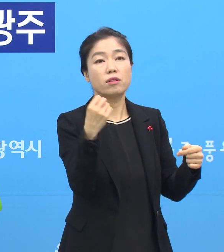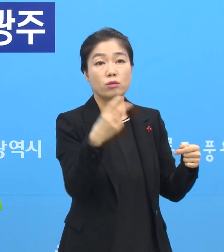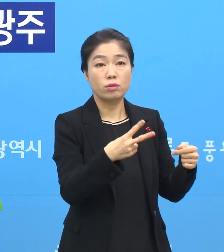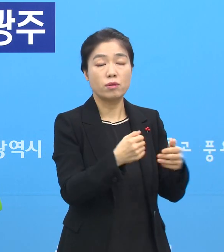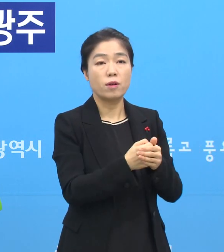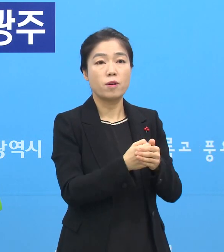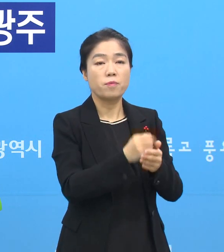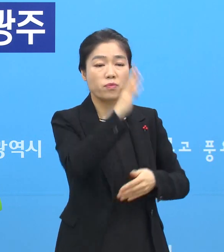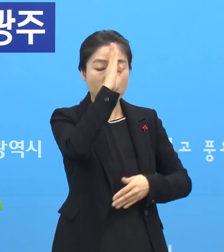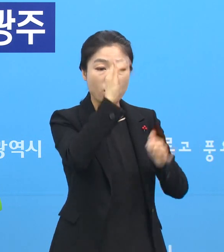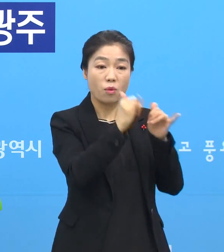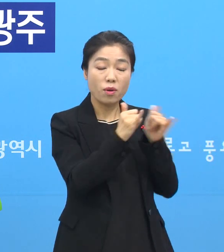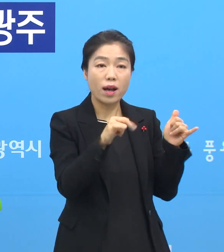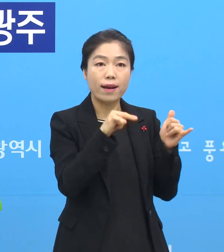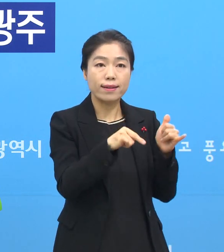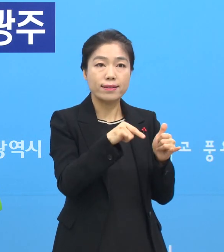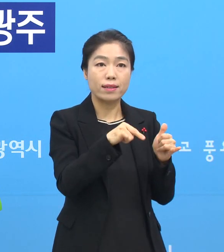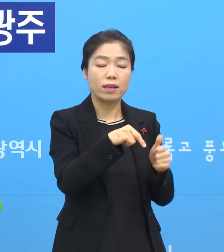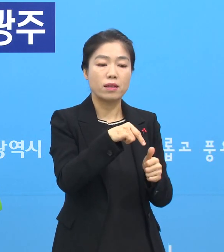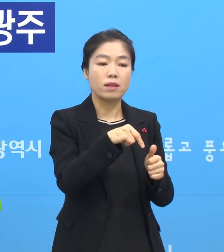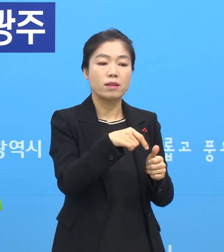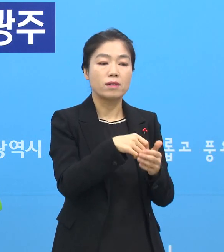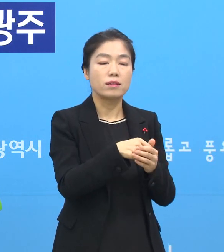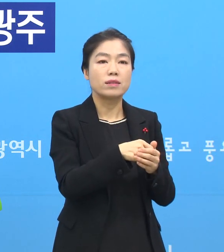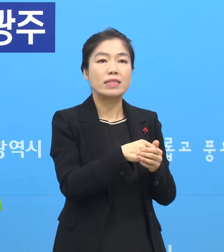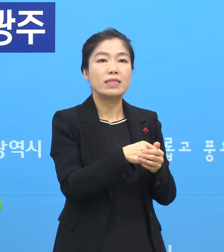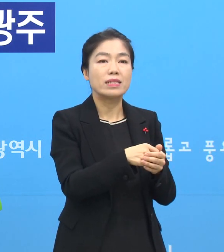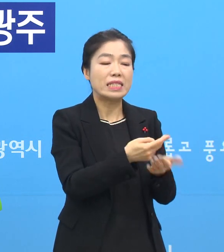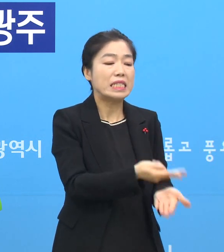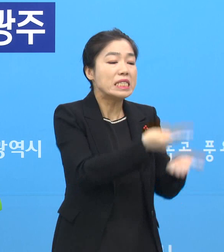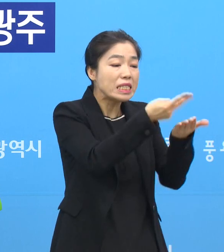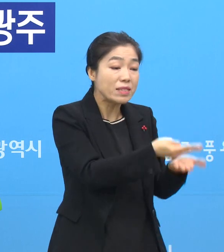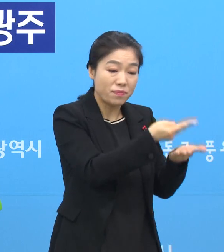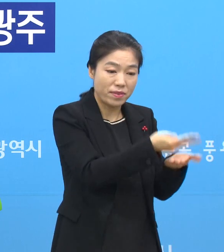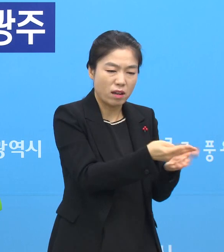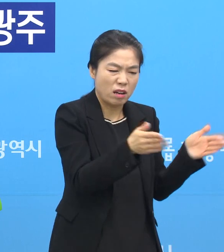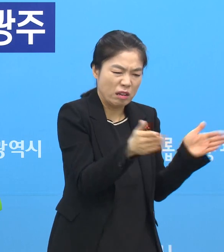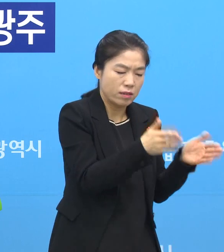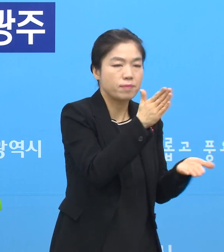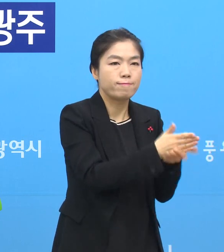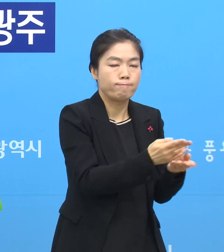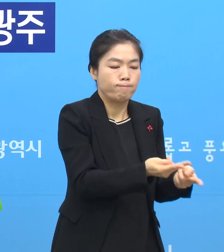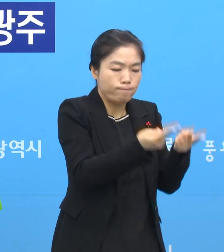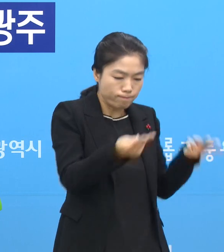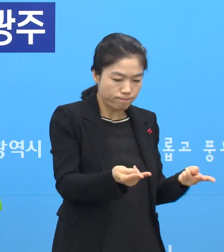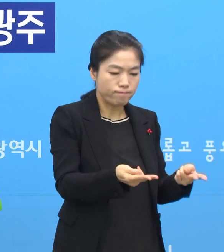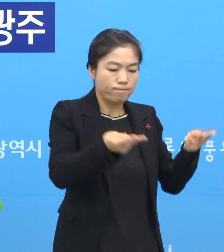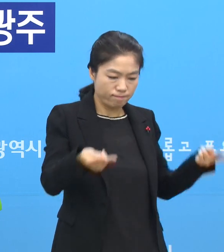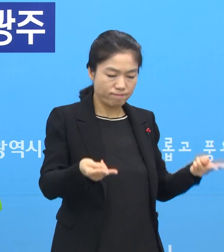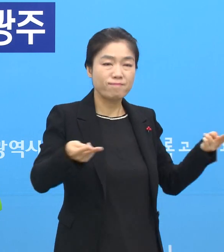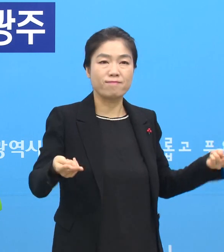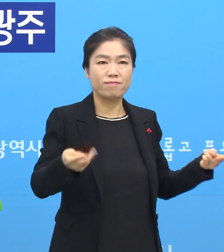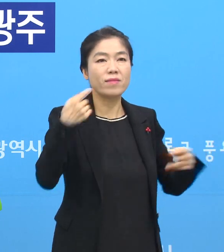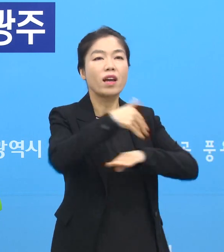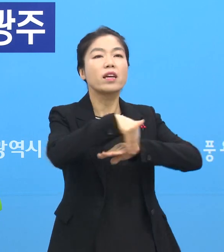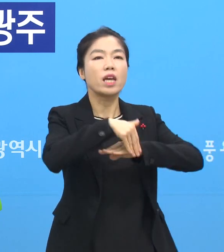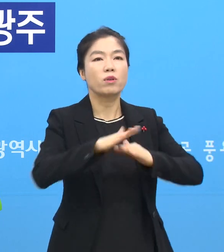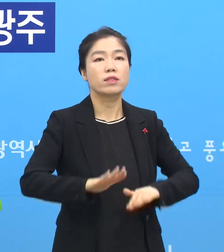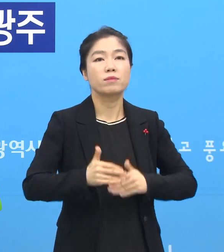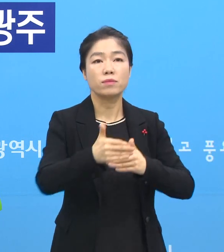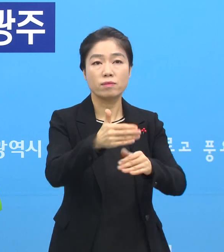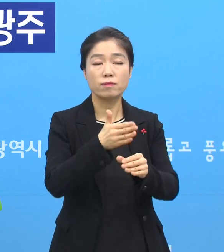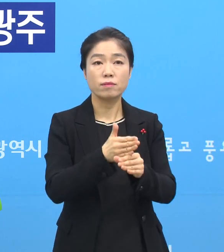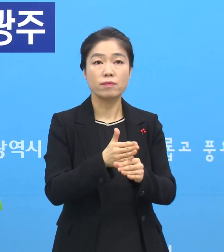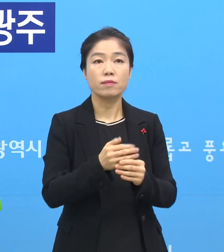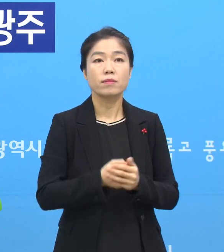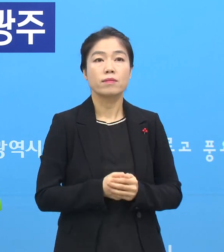환자의 격리하는 침대의 거리 간 간격을 좀 늘려주려고 합니다. 그거에 대한 계획을 지금 진행하고